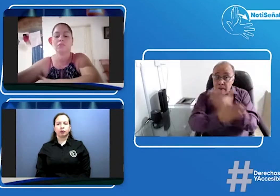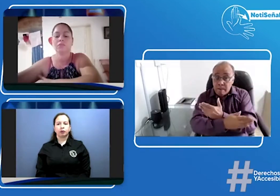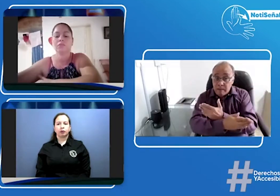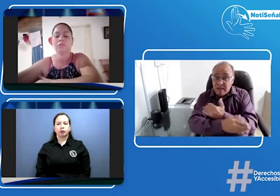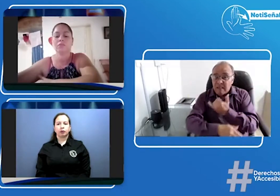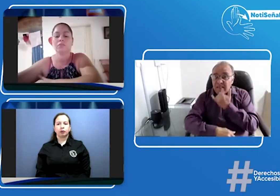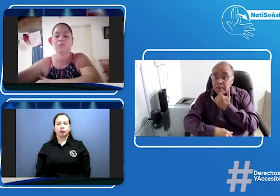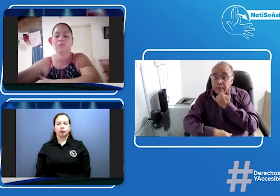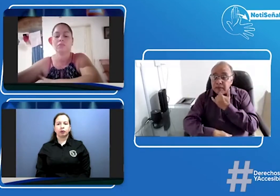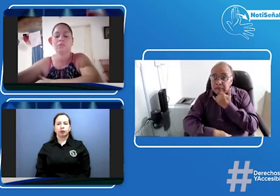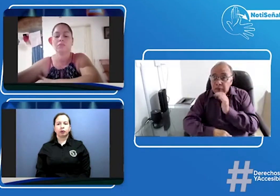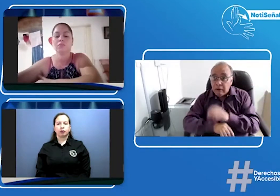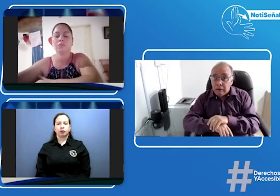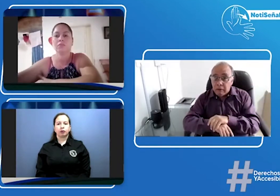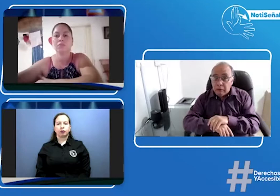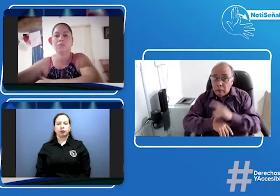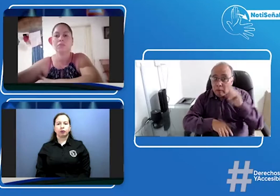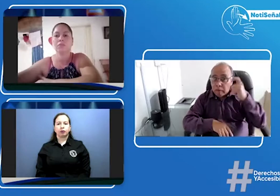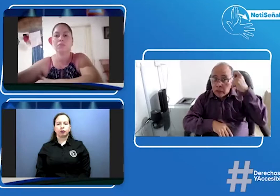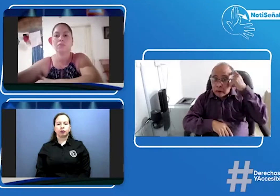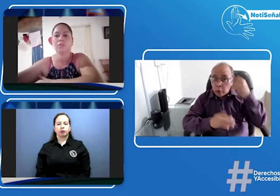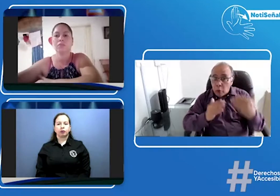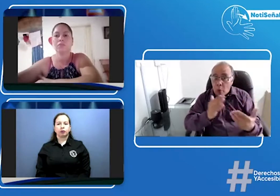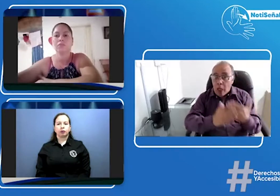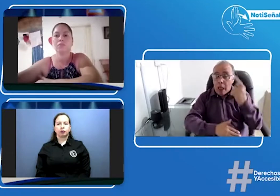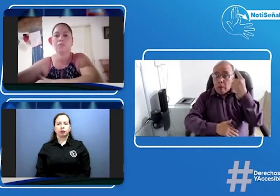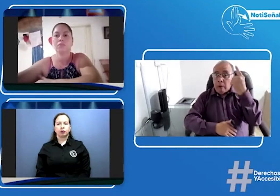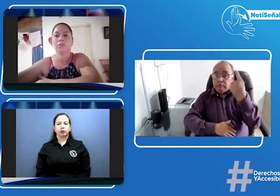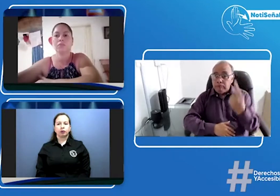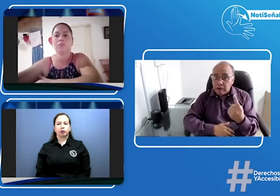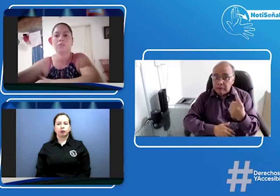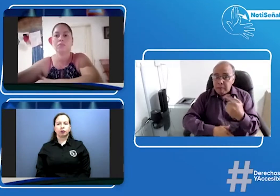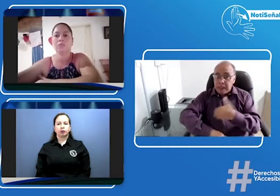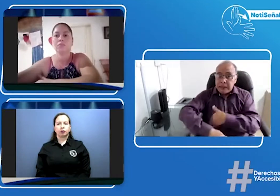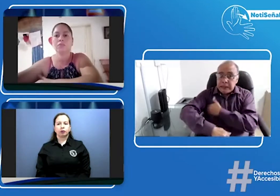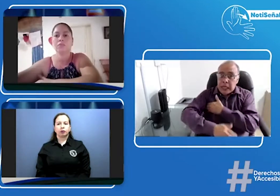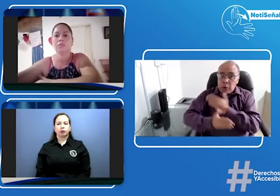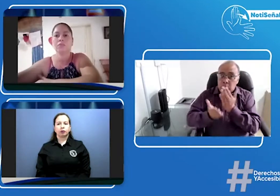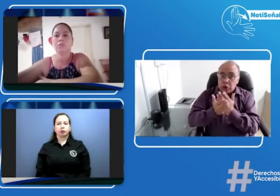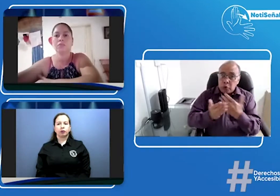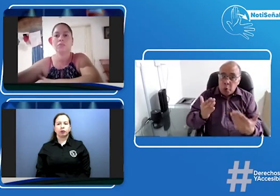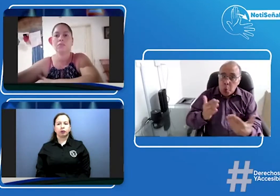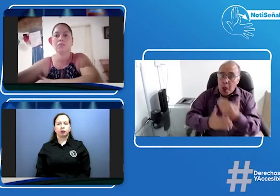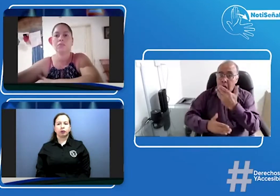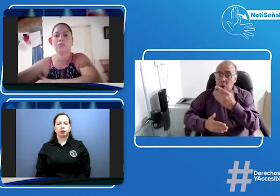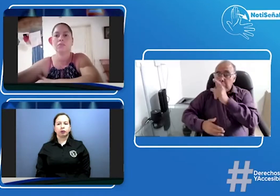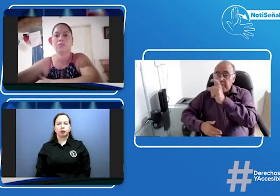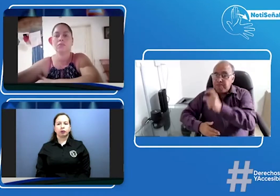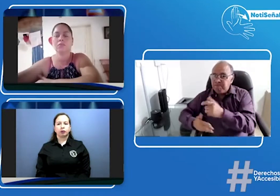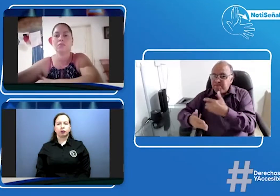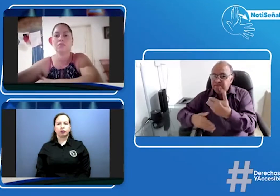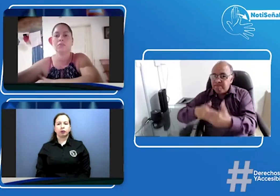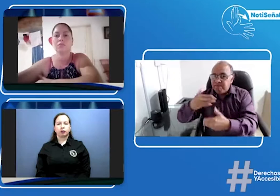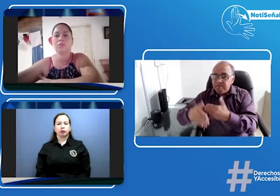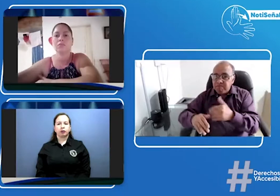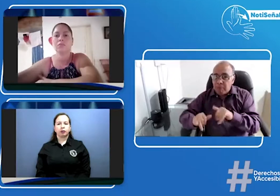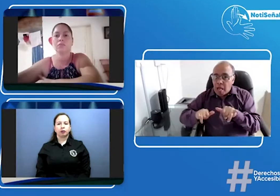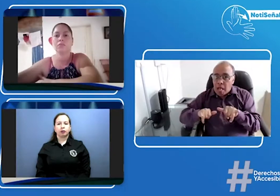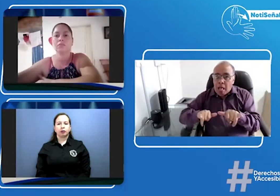para agosto y en agosto vamos a tener cambio de gobierno no vamos a saber qué va a suceder con la posesión de este